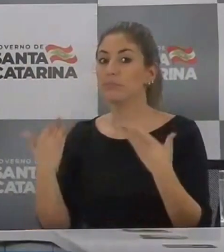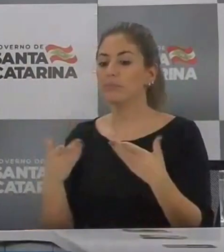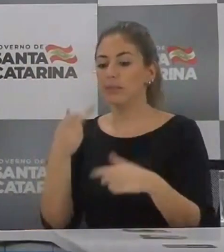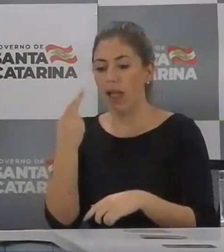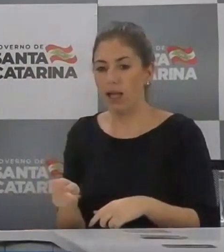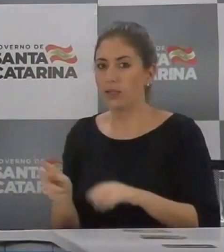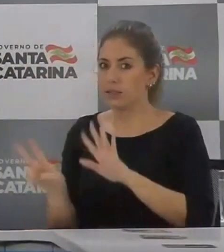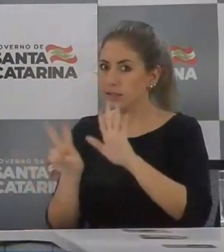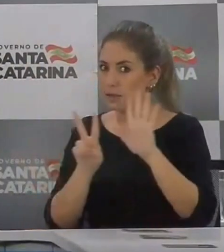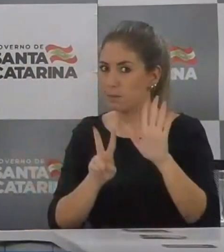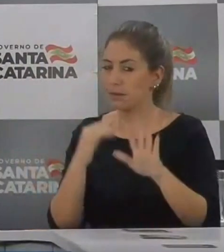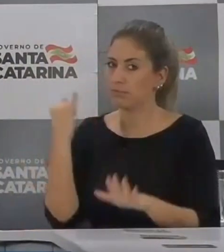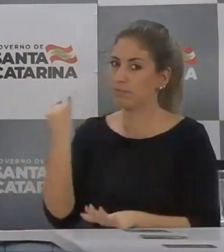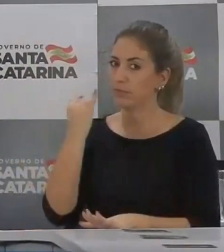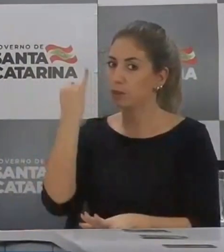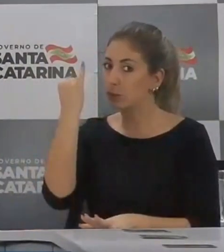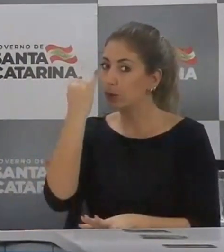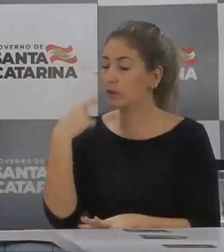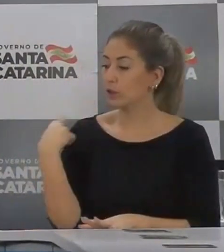construindo um pacote,